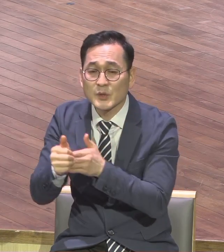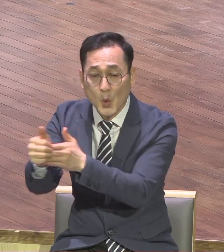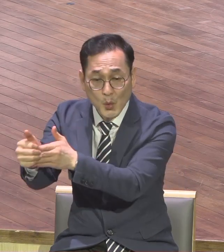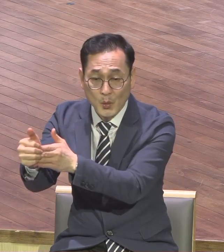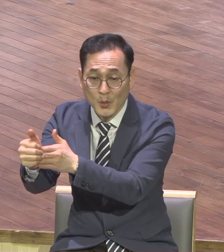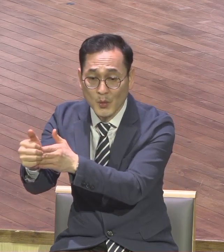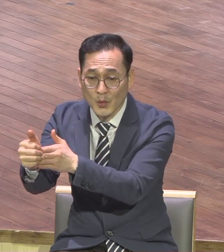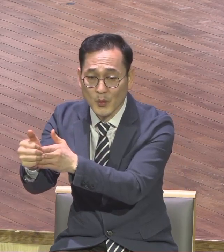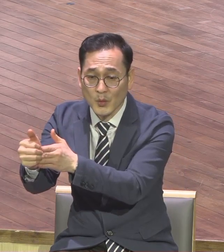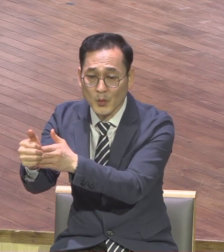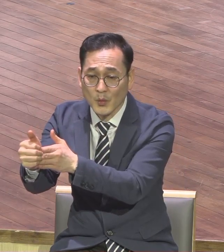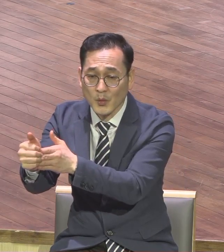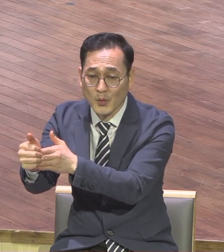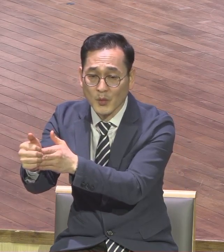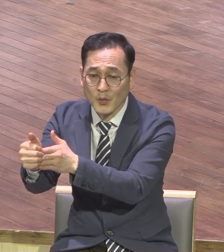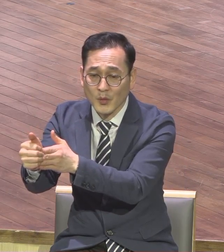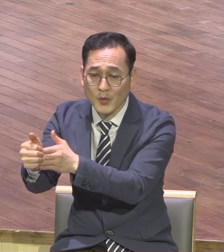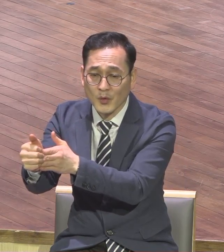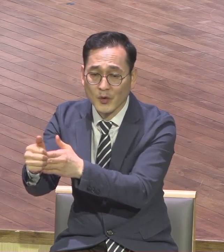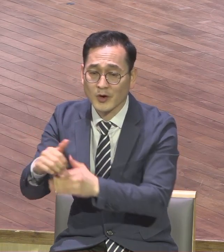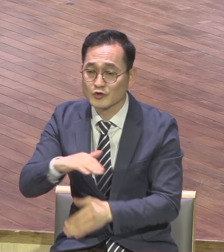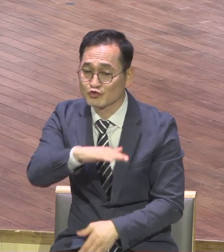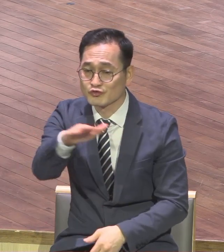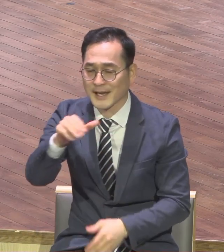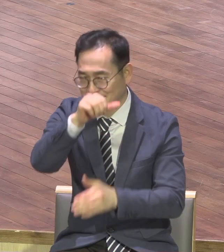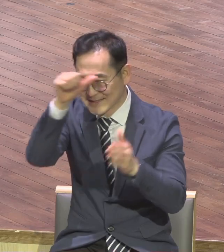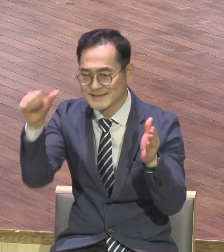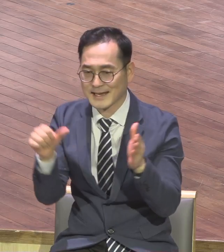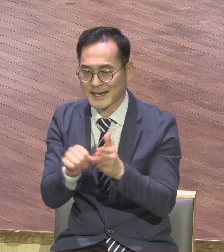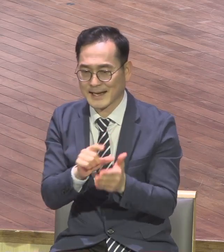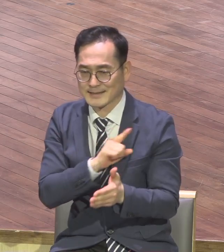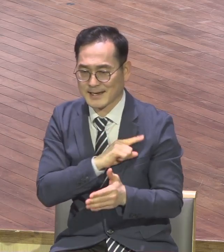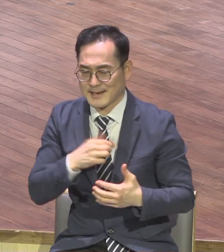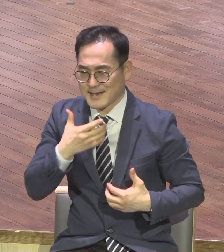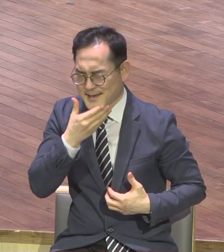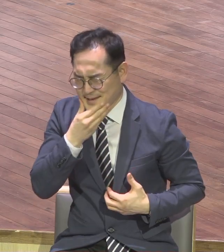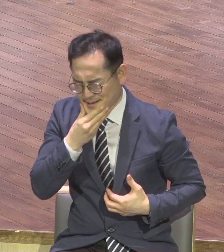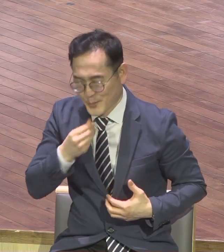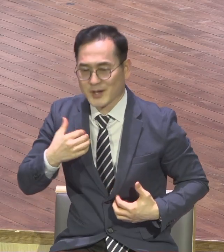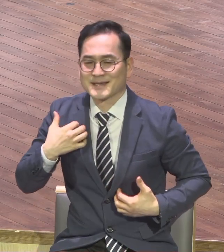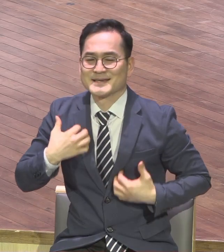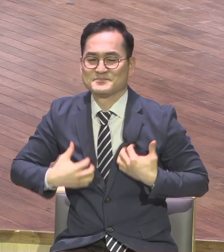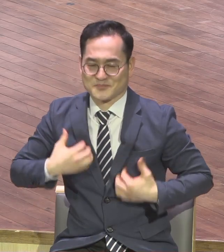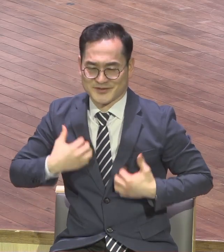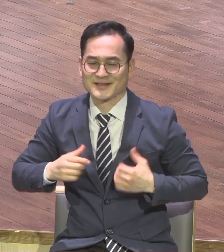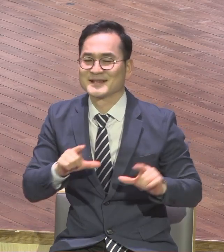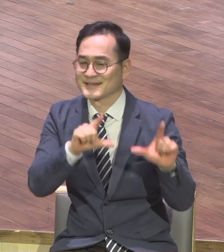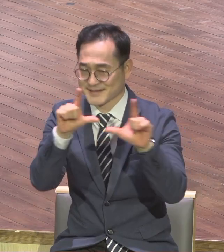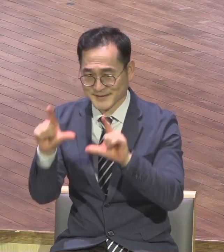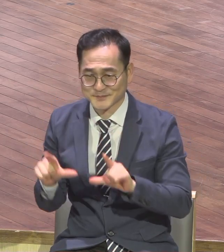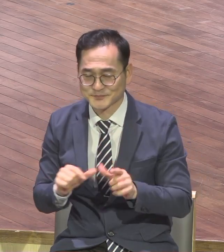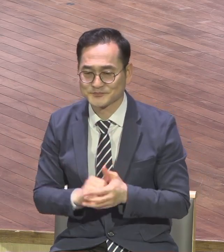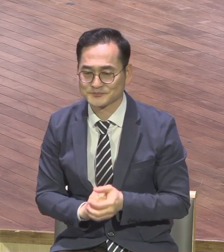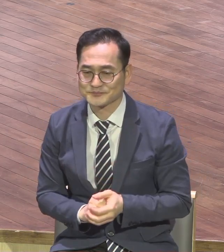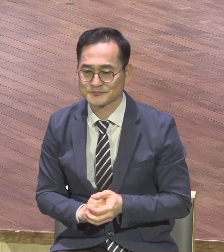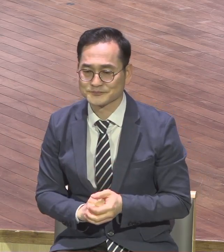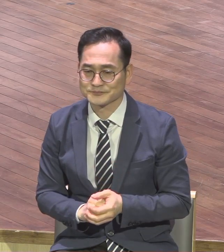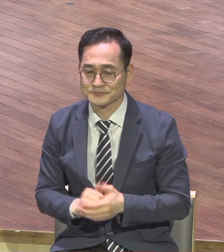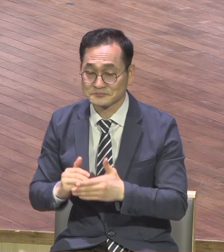우리에게 주어진 최고 인생의 축복이다 그런데 여기서 한 걸음 더 나아가서 하나님께서